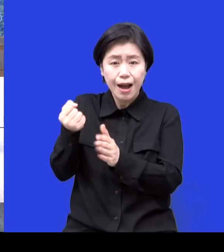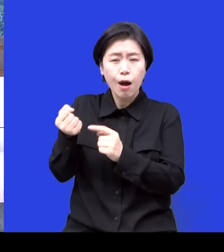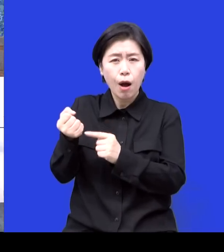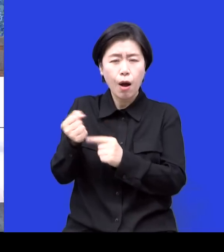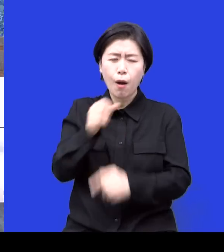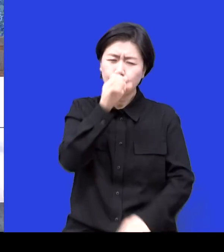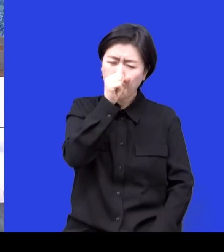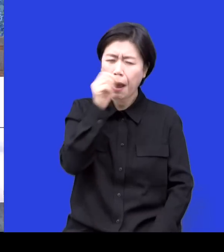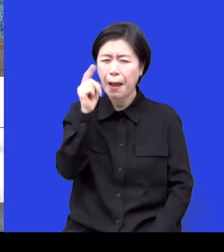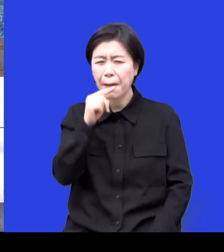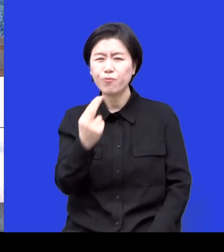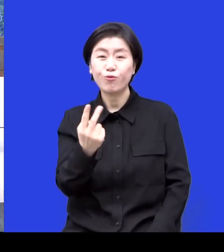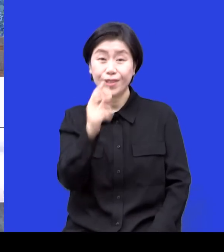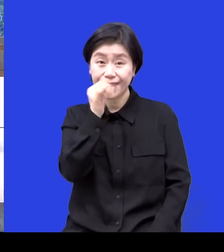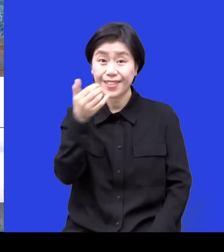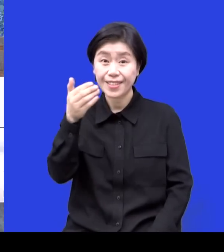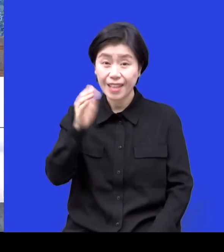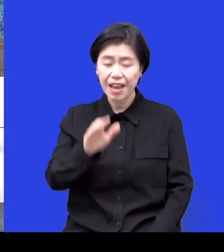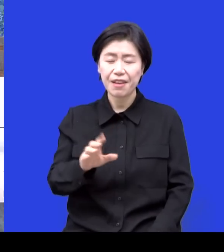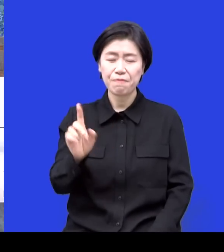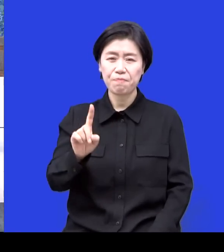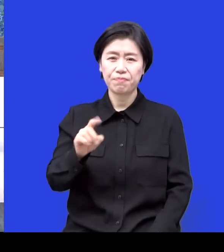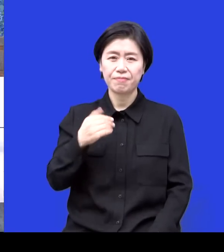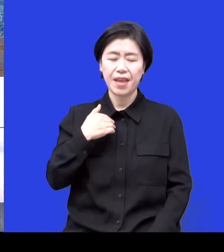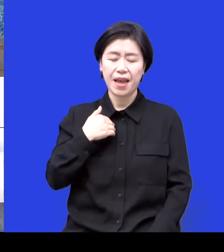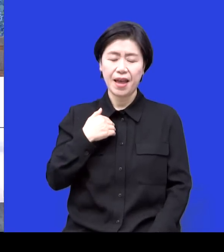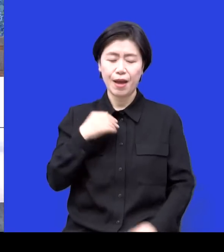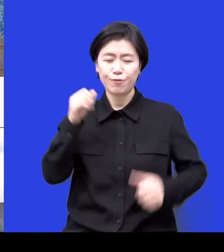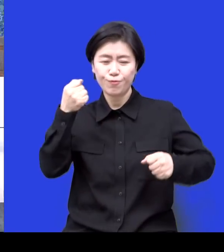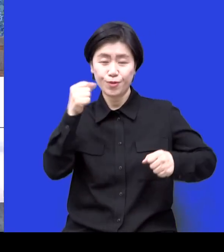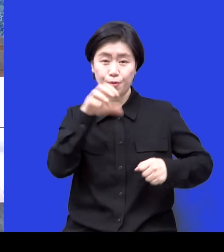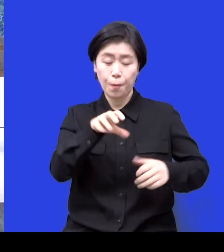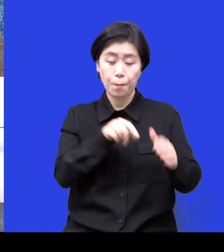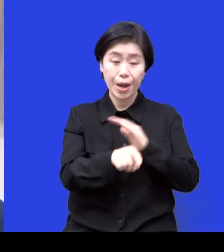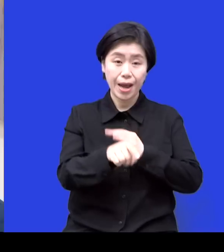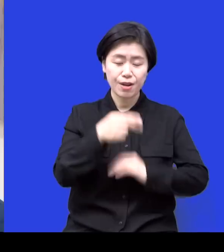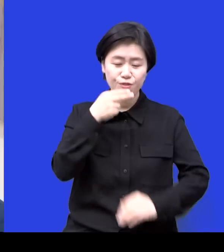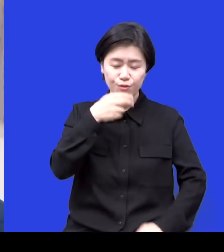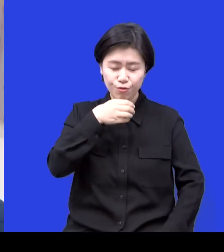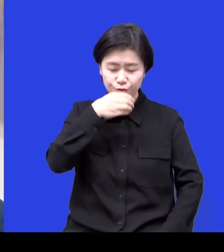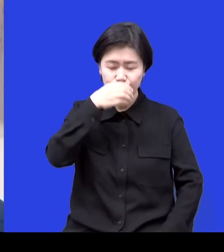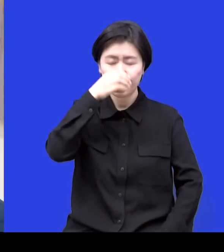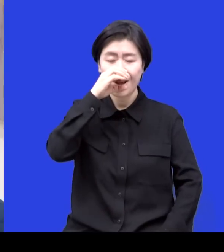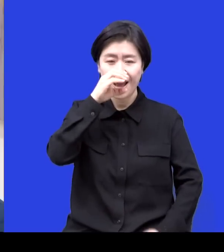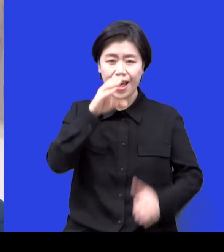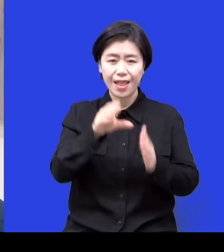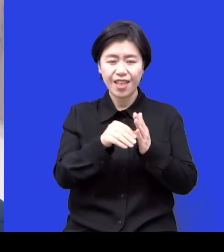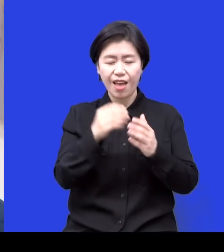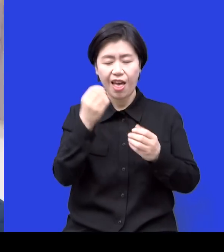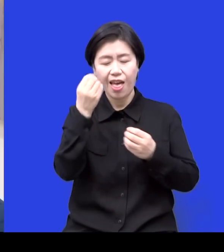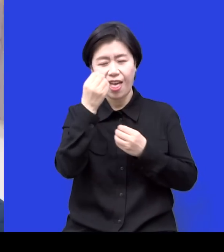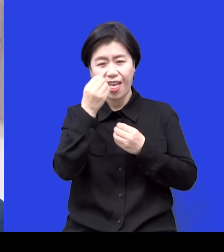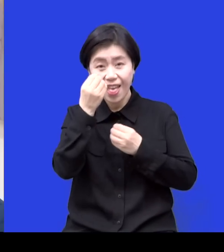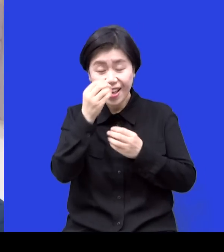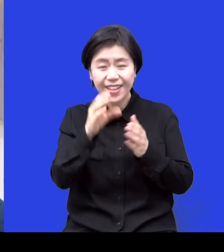있으면 살짝 춥기가 올라오고 할 때가 많잖아요 네 보통 2, 30대 때 고민하는 여러 가지 고민들을